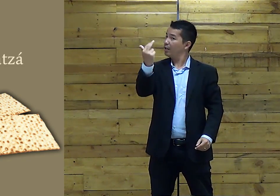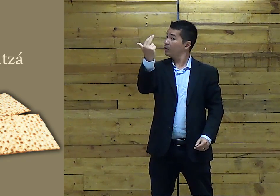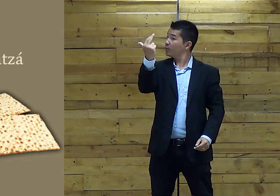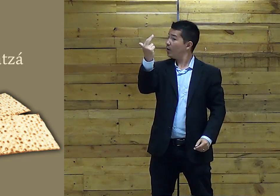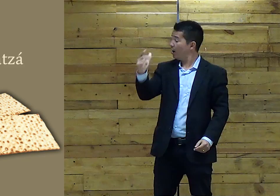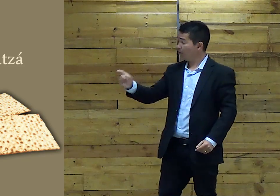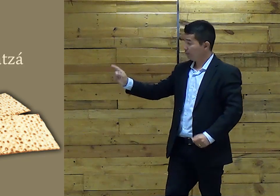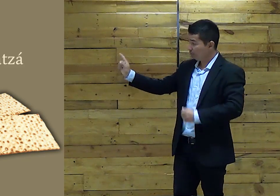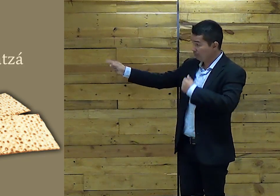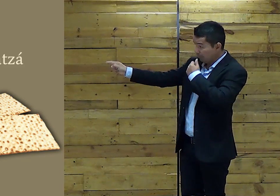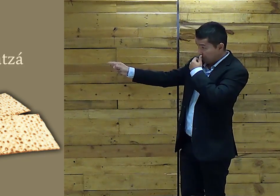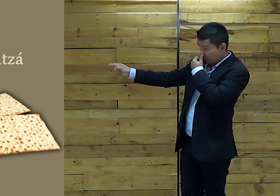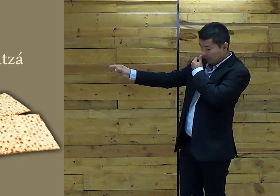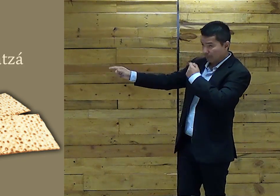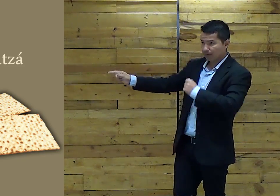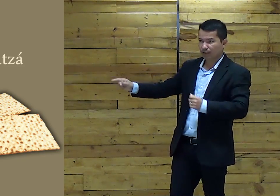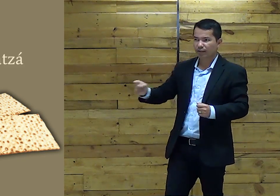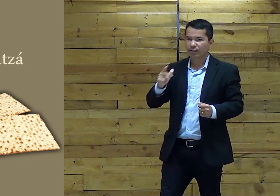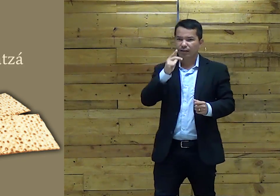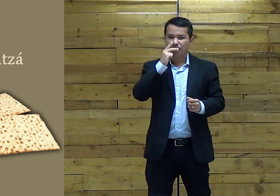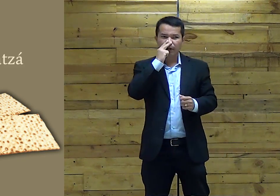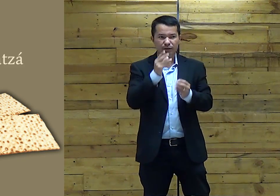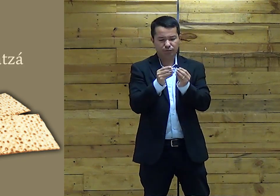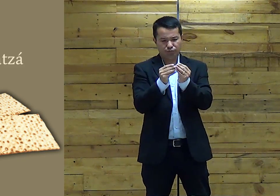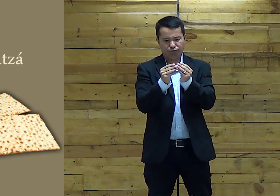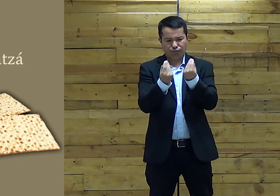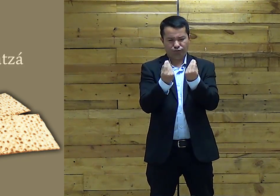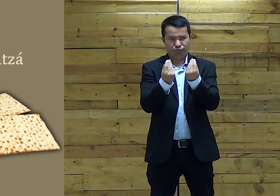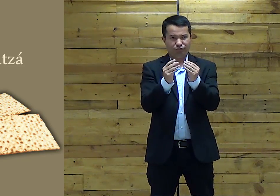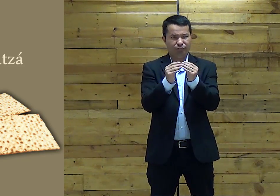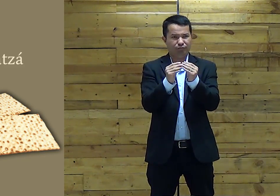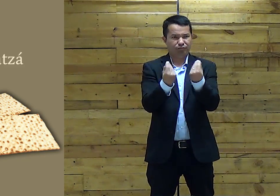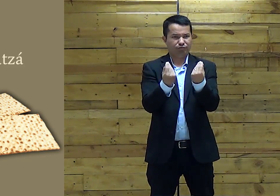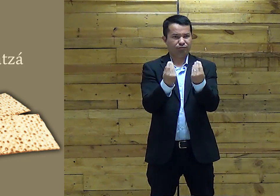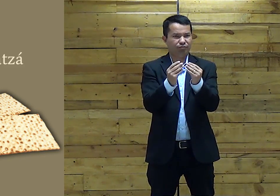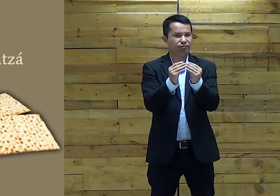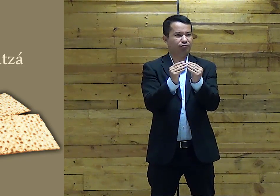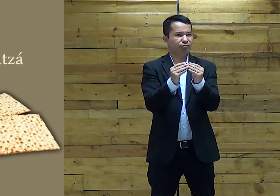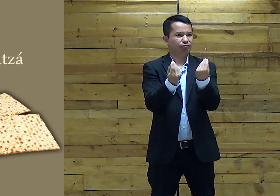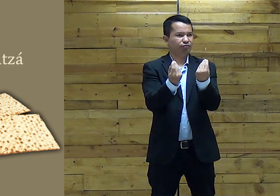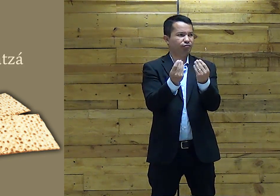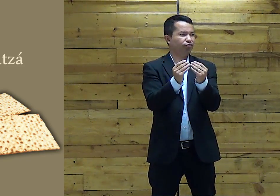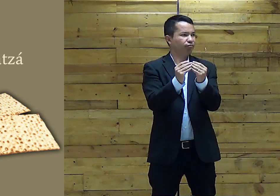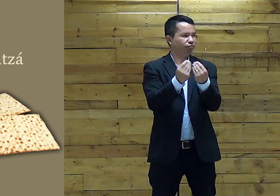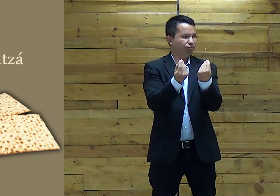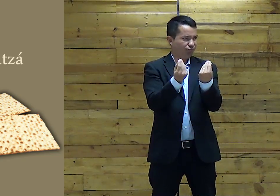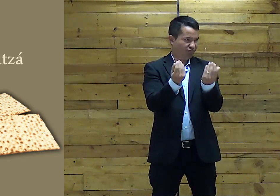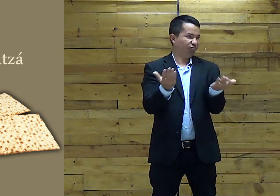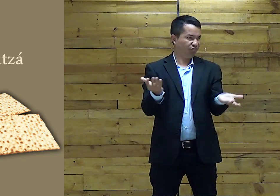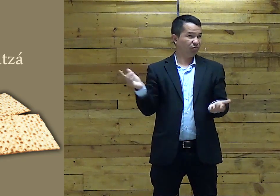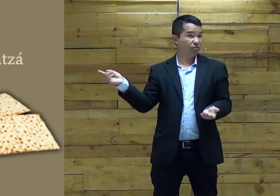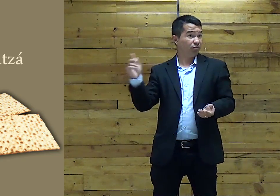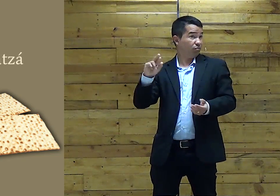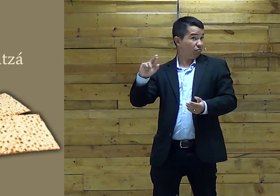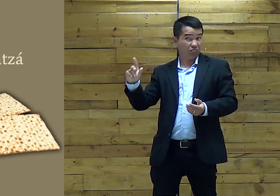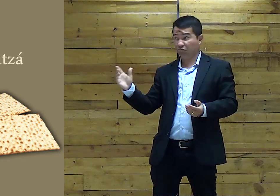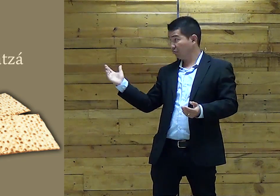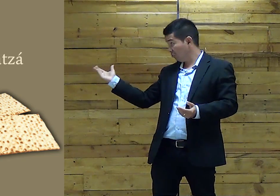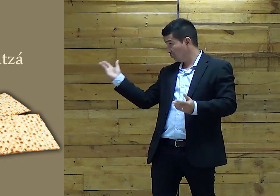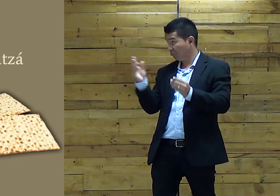É igual a esse Esse pão ali Aquela imagem ali É assim Que eles É mais ou